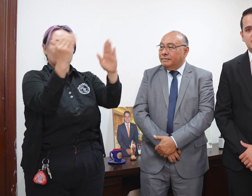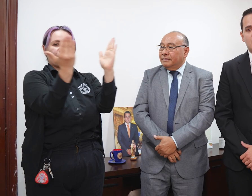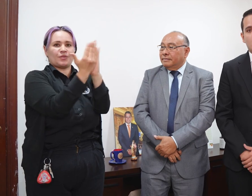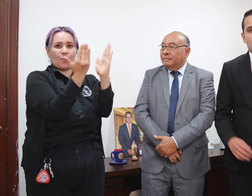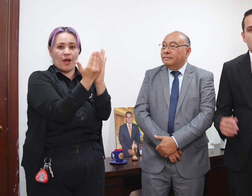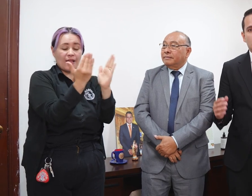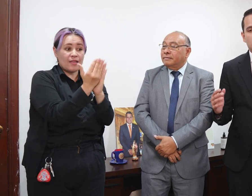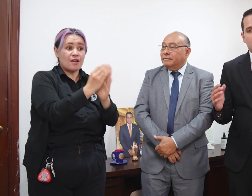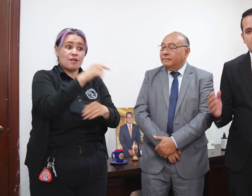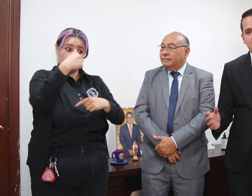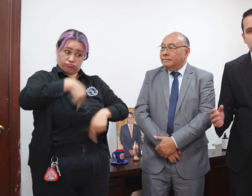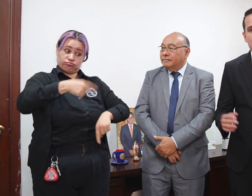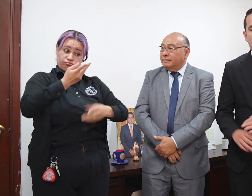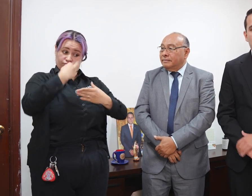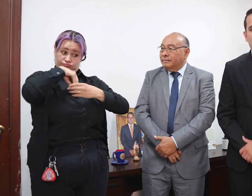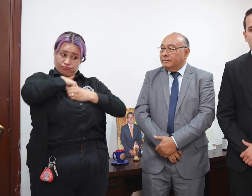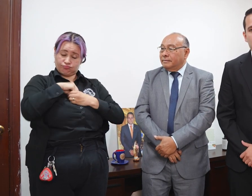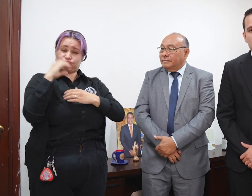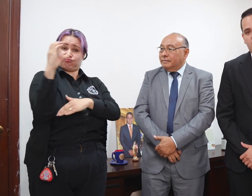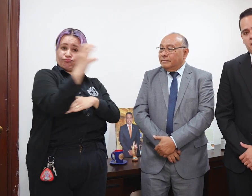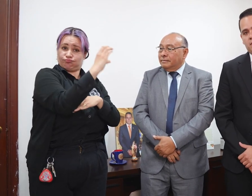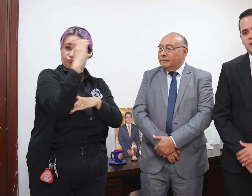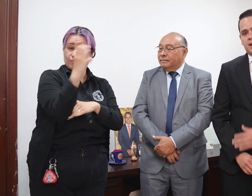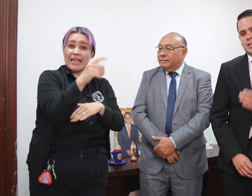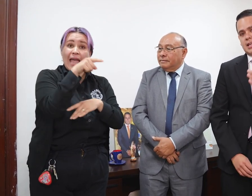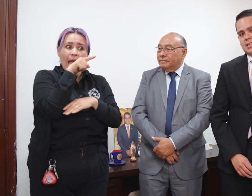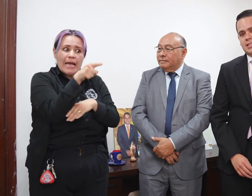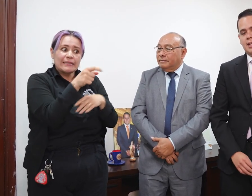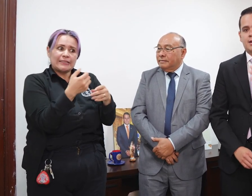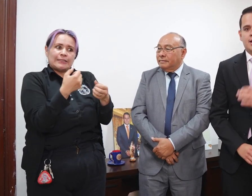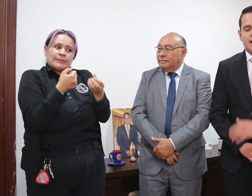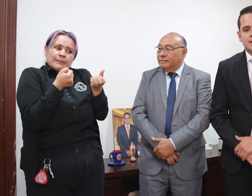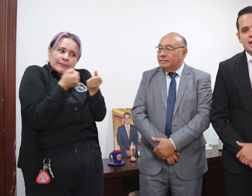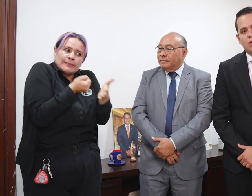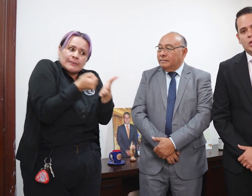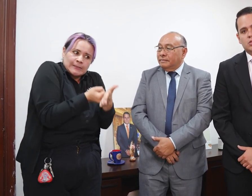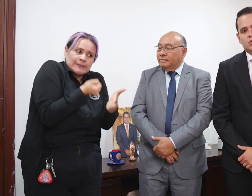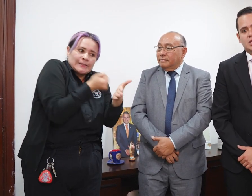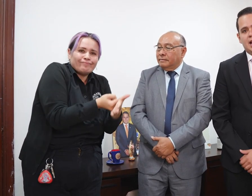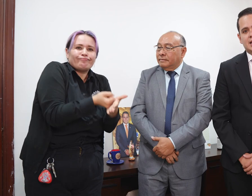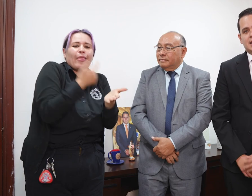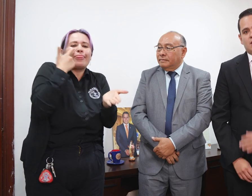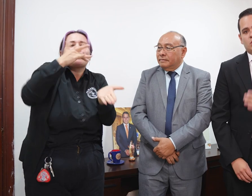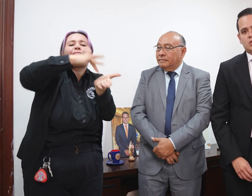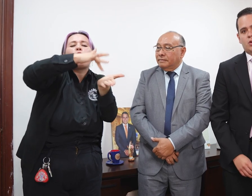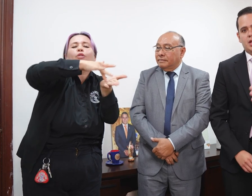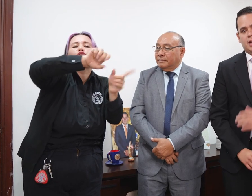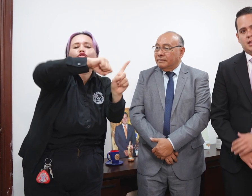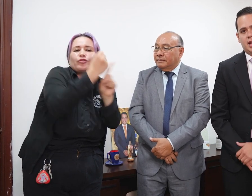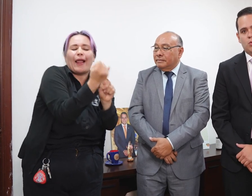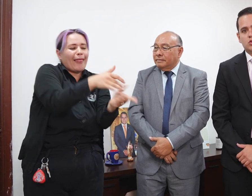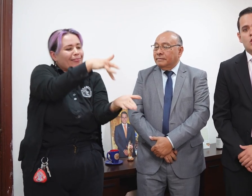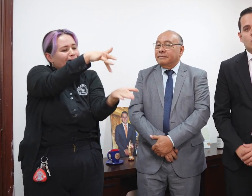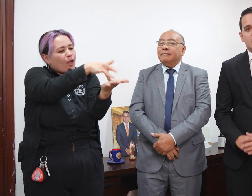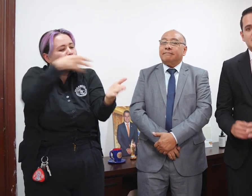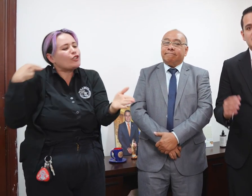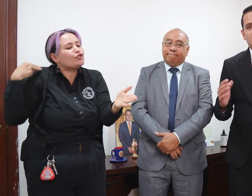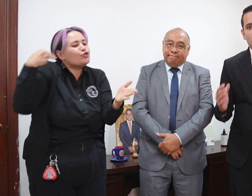Un mecanismo que nos va a permitir resarcir esa deuda social, esa deuda histórica que tenemos con este sector